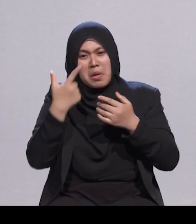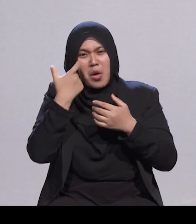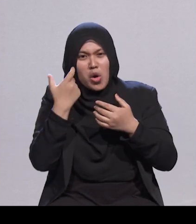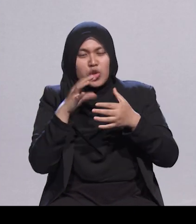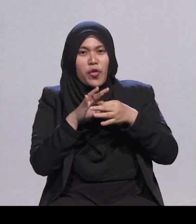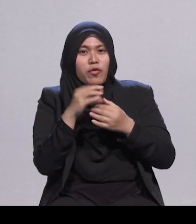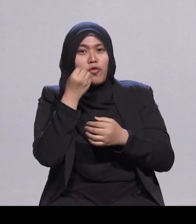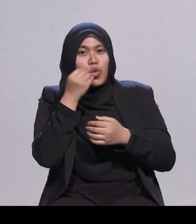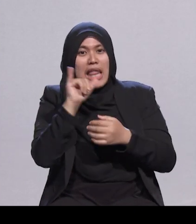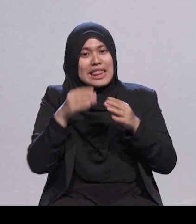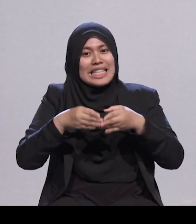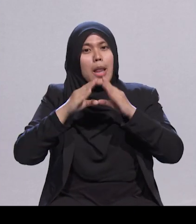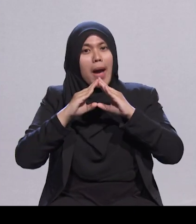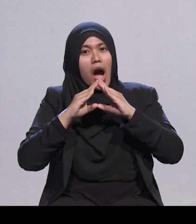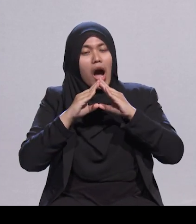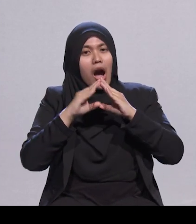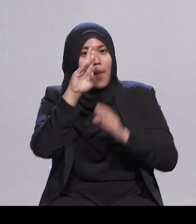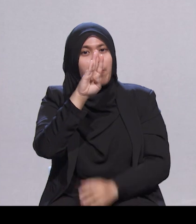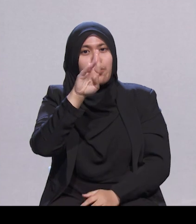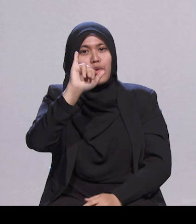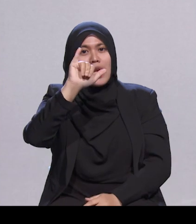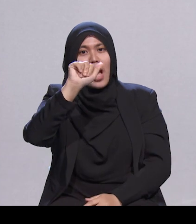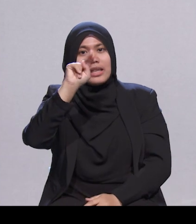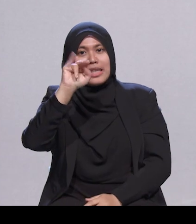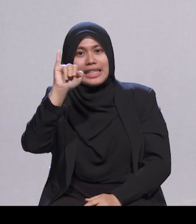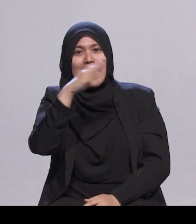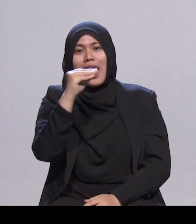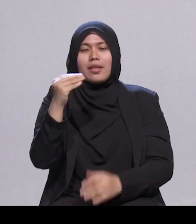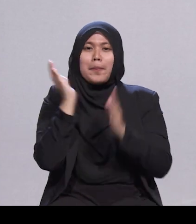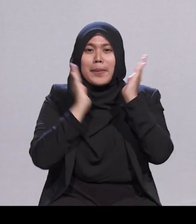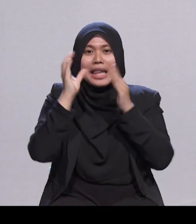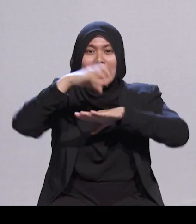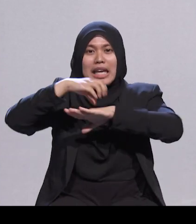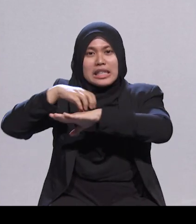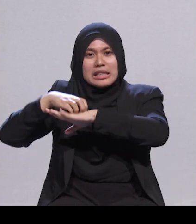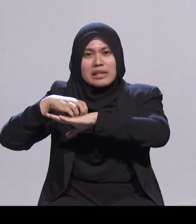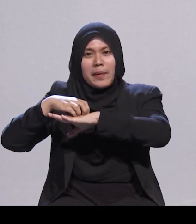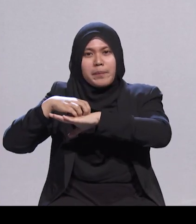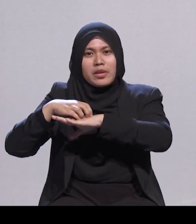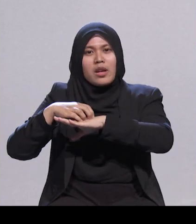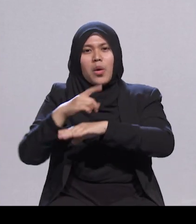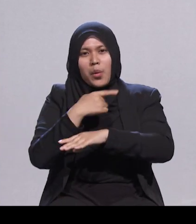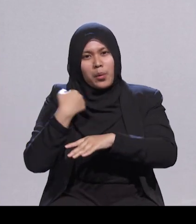biryani dan kue muenya. Santan, gula, semua manis-manis dan sedap-sedap belaka.